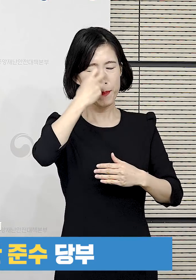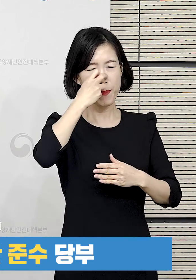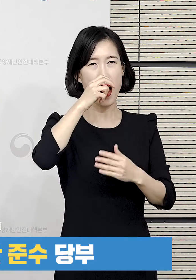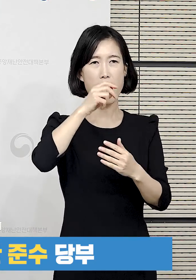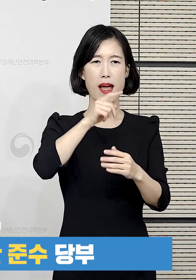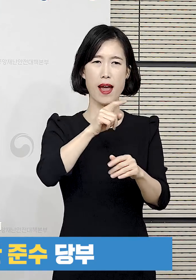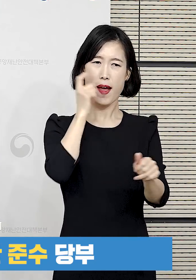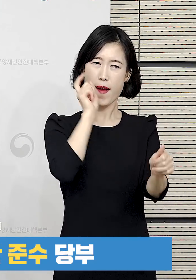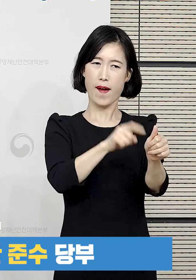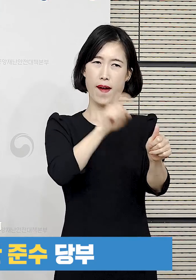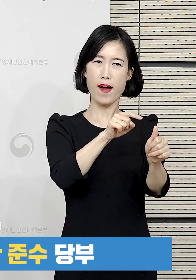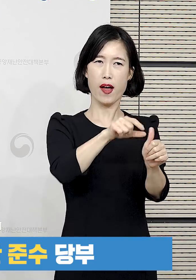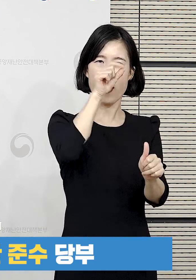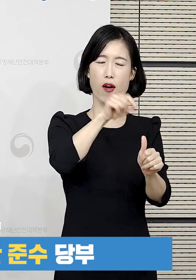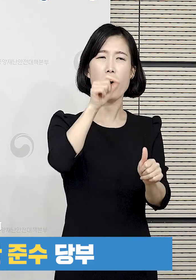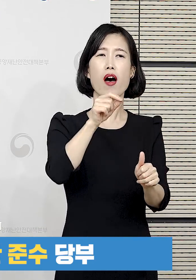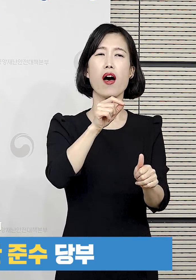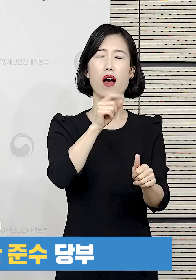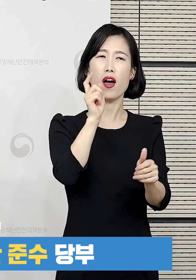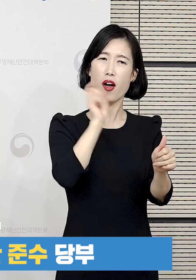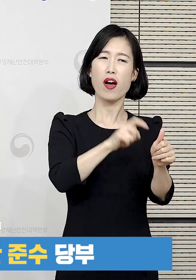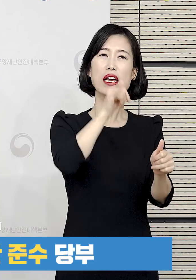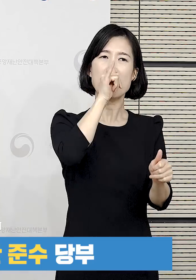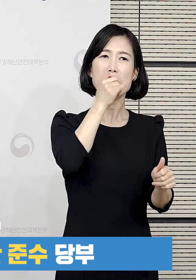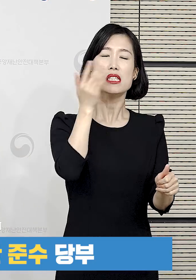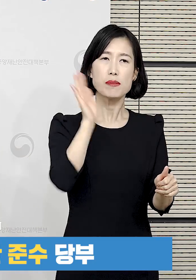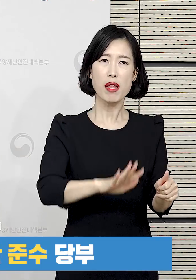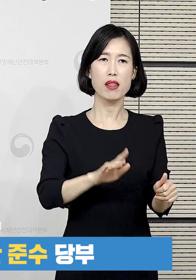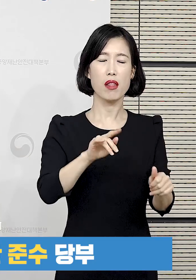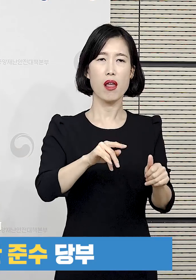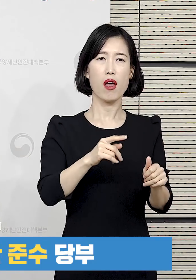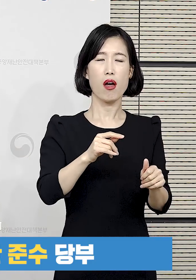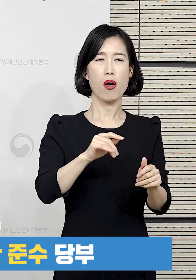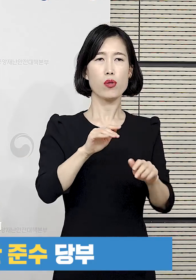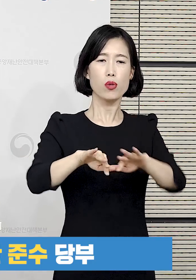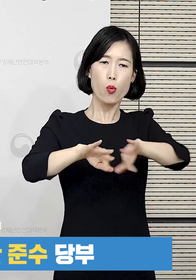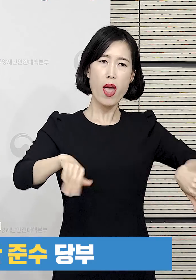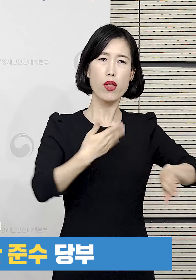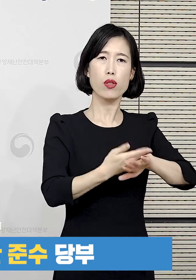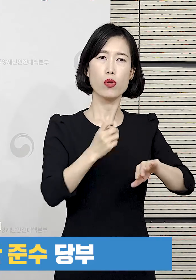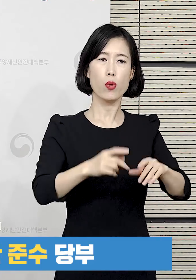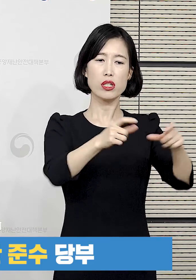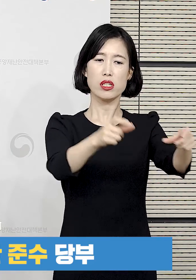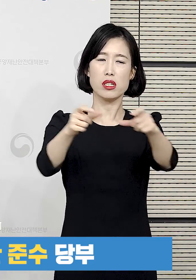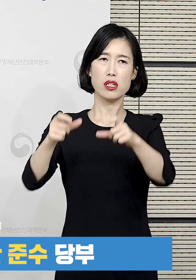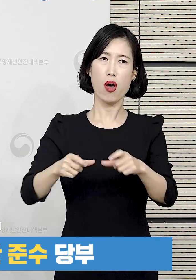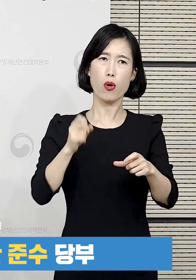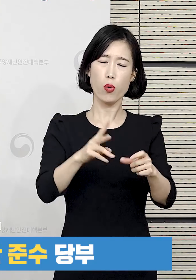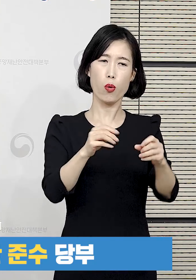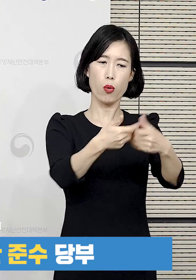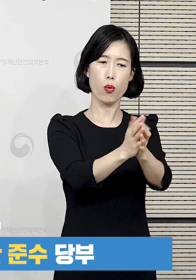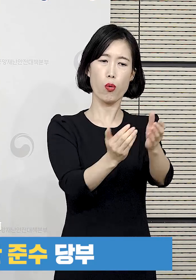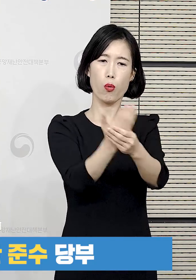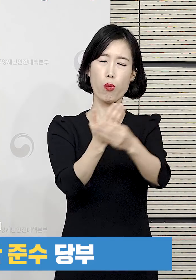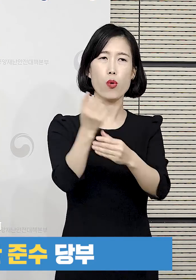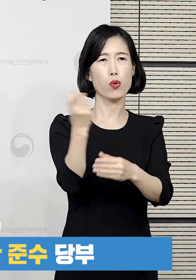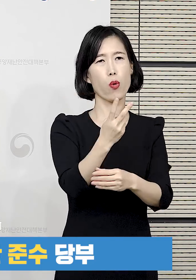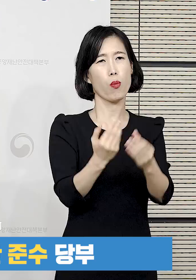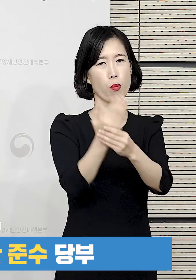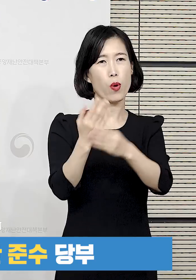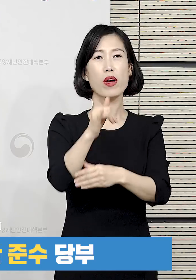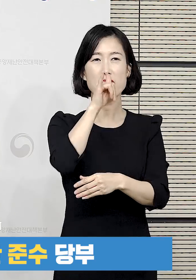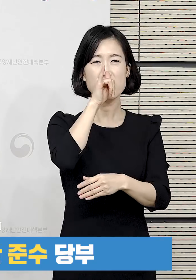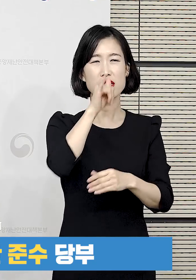합니다. 하지만 검역 단계를 벗어나서 지역사회에서 또 확인되는 경우도 부득이하게 있을